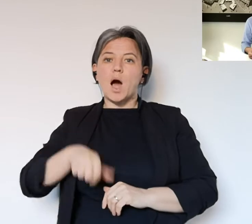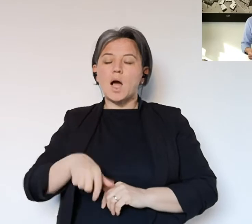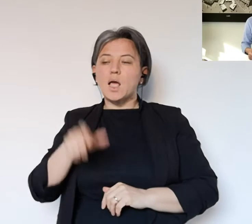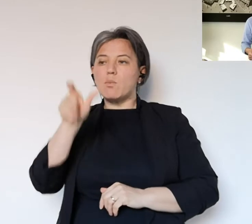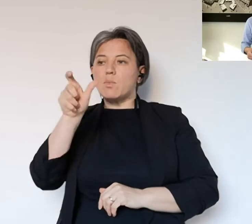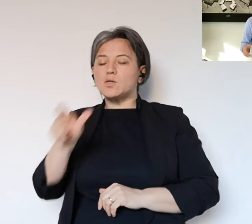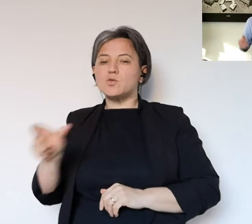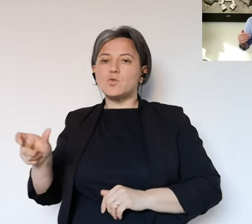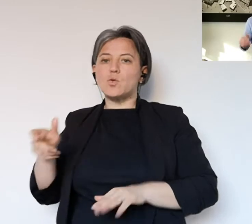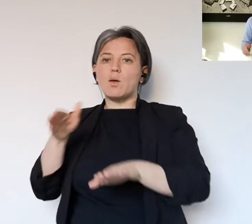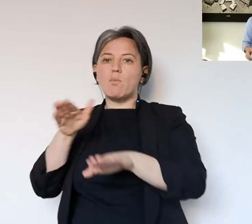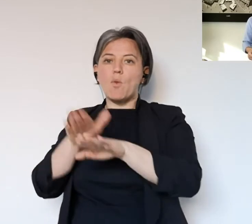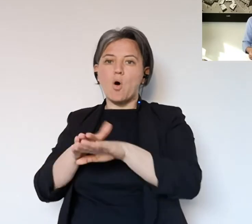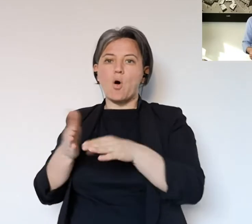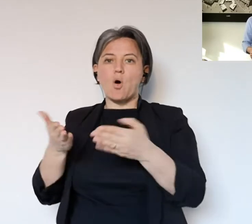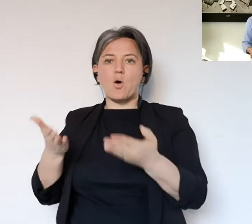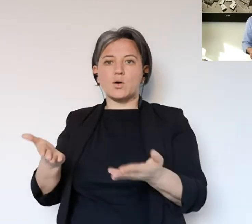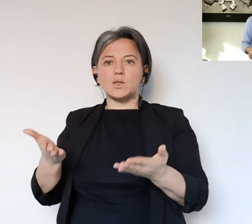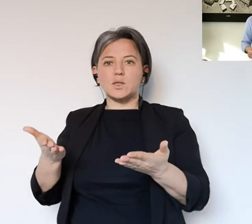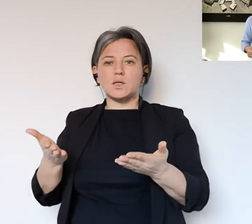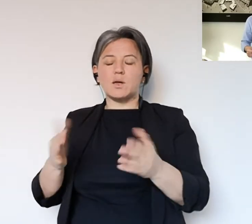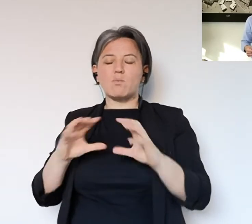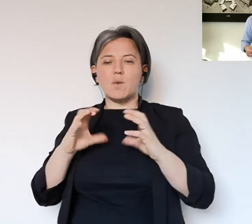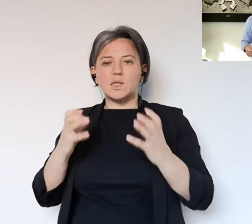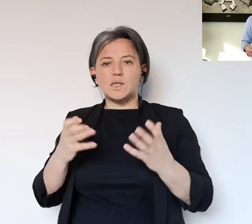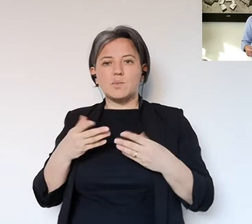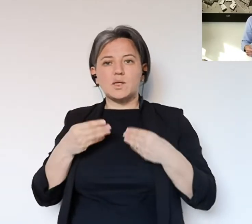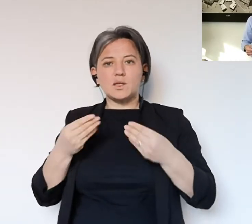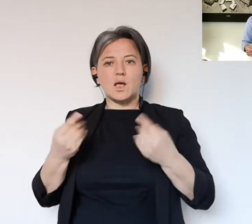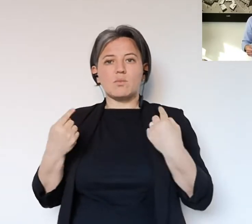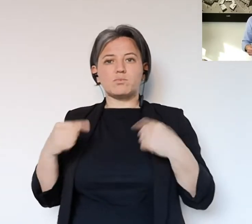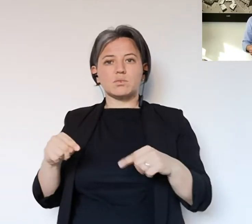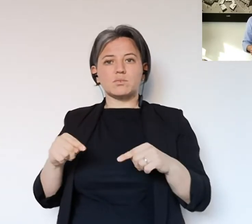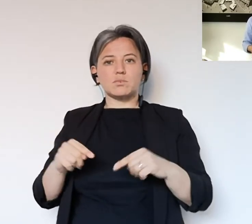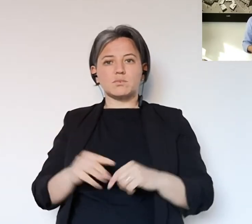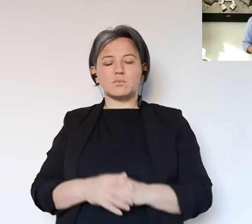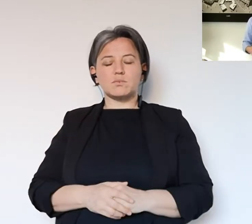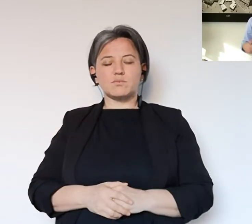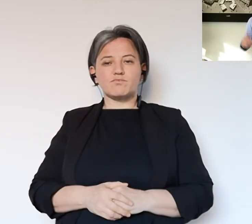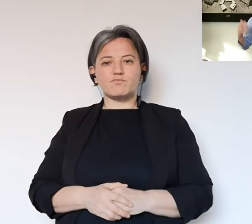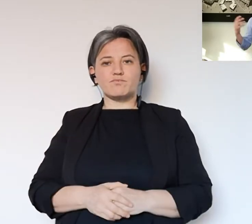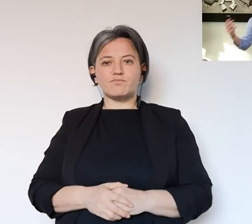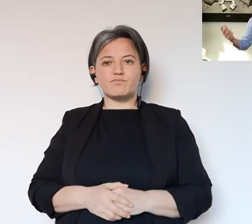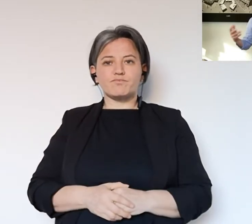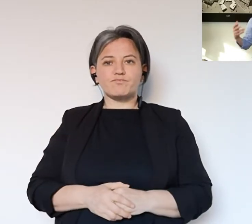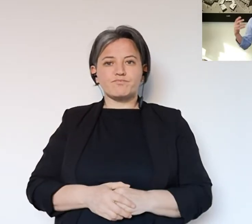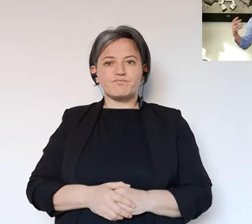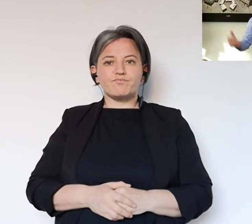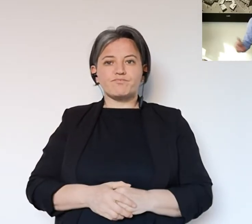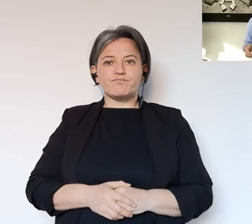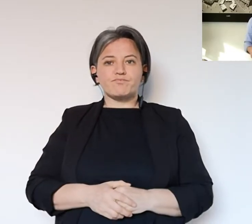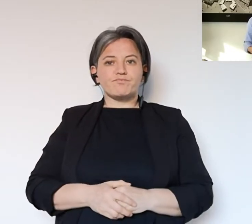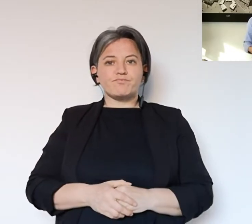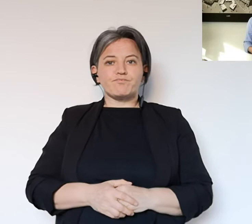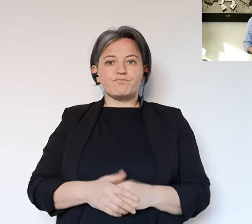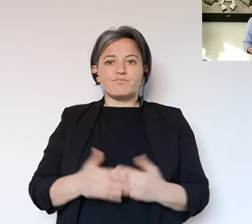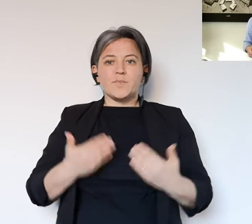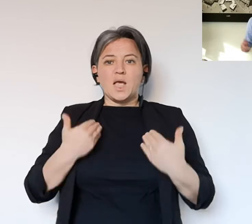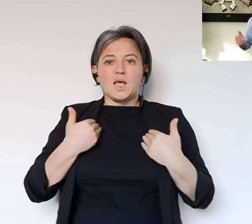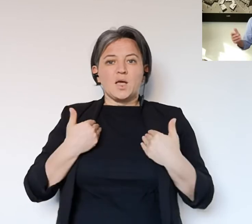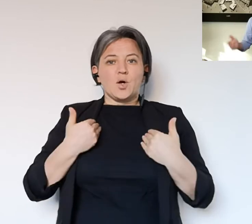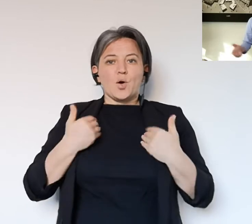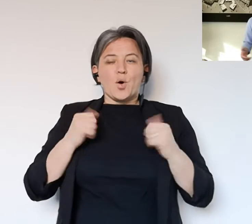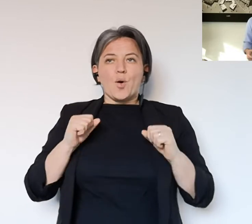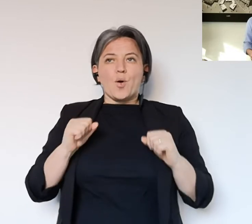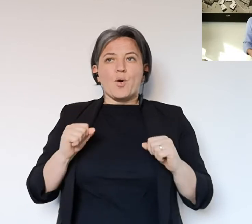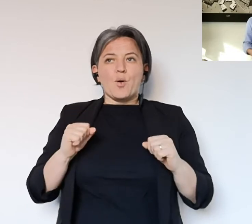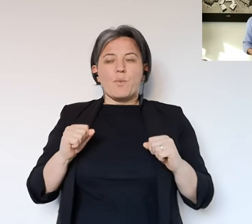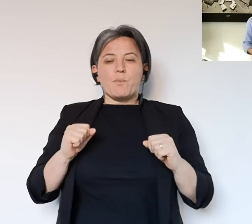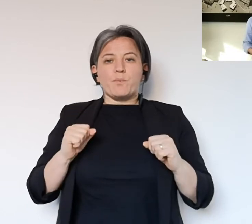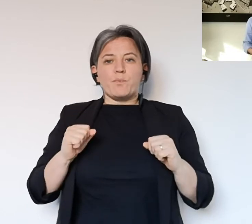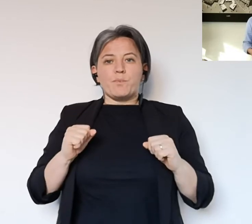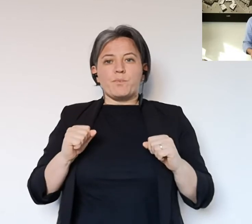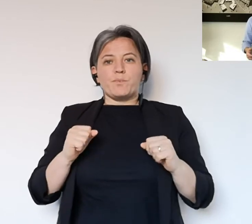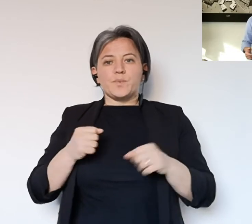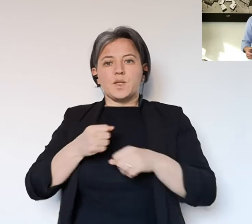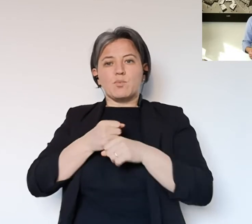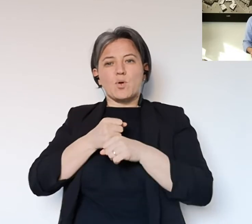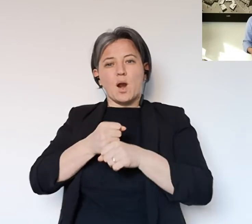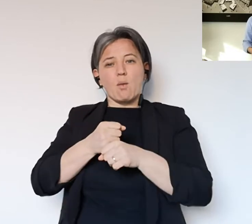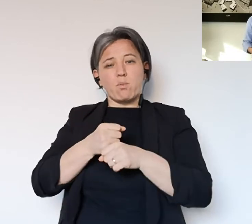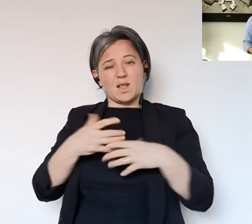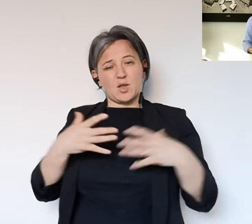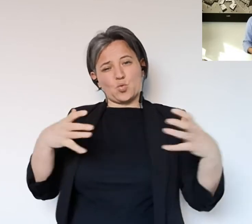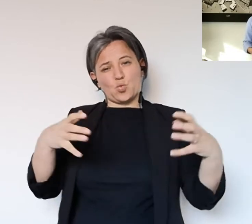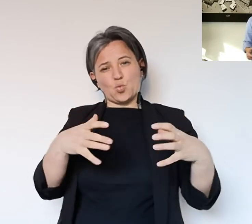stiamo combattendo dall'altro punto di vista, ci fa perdere persone che sono sempre state in questa comunità parte attiva e